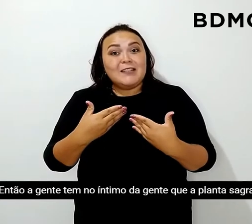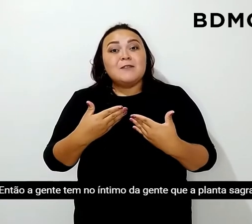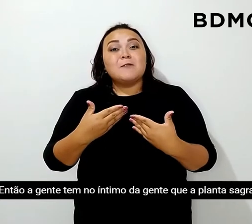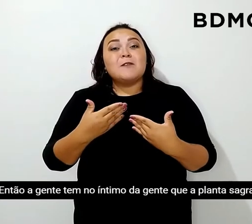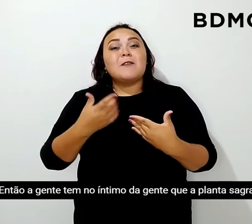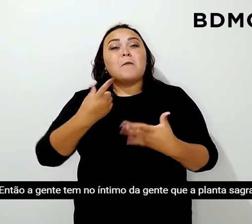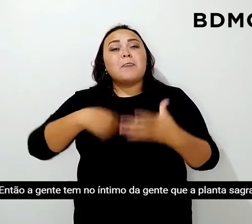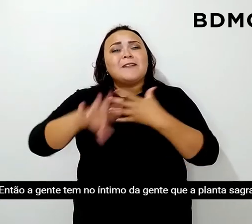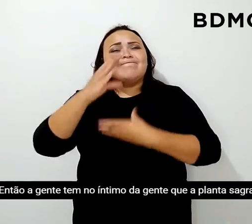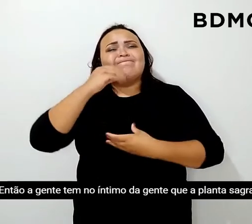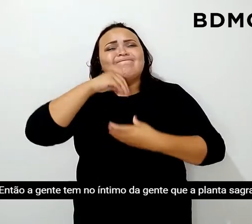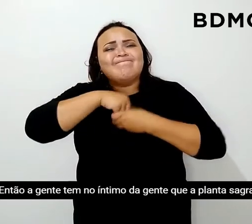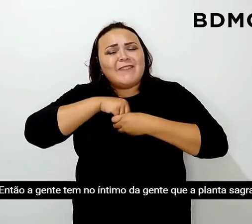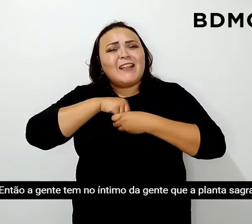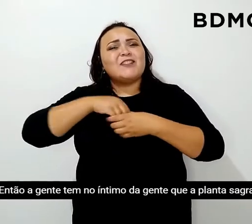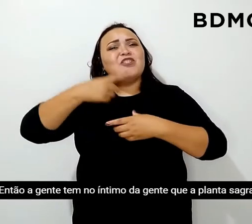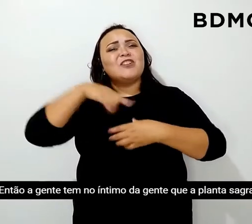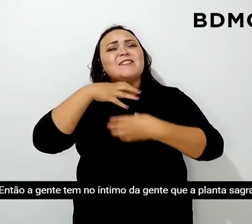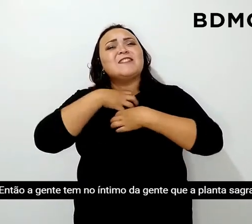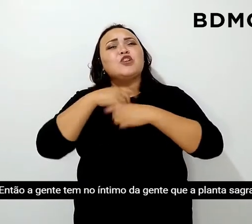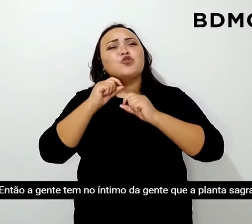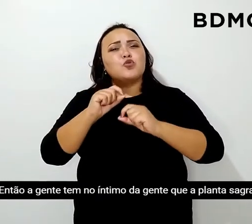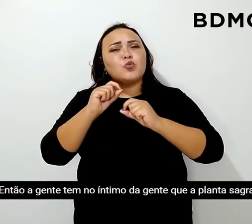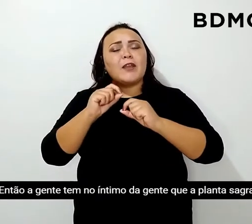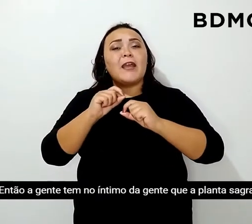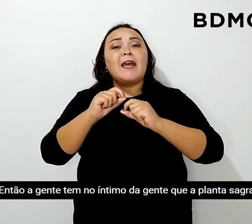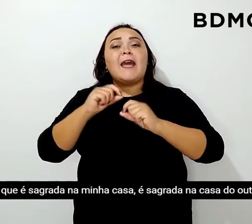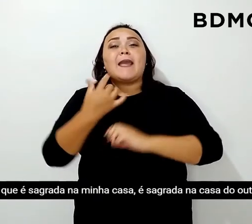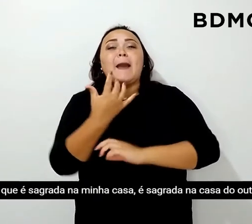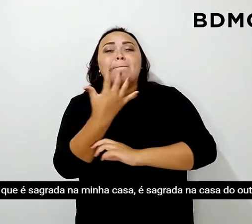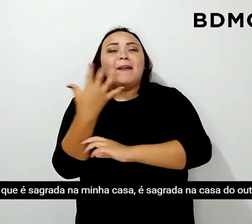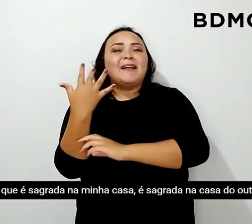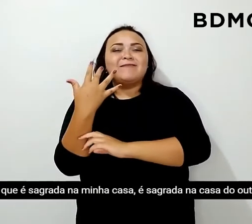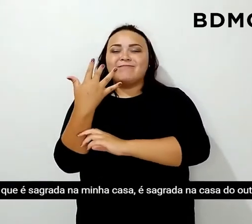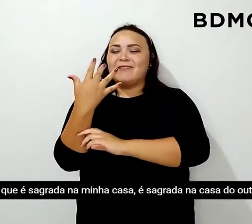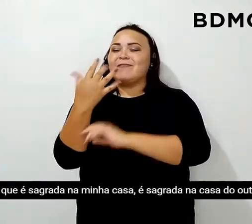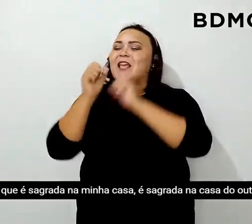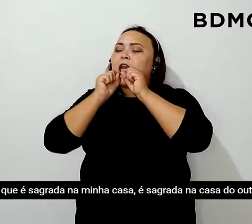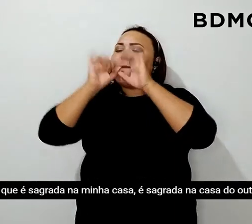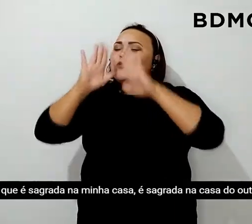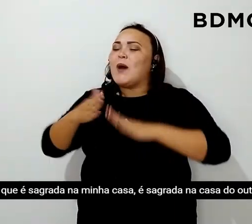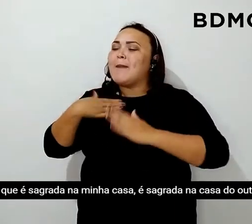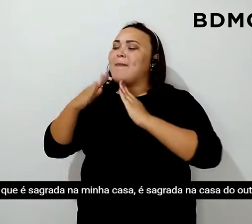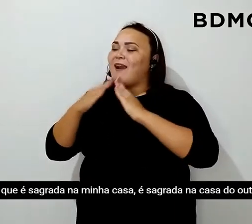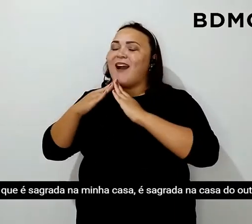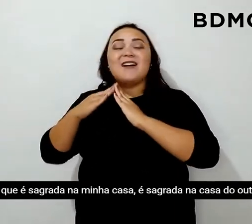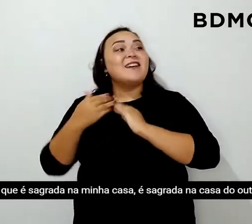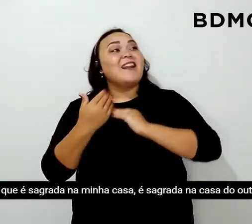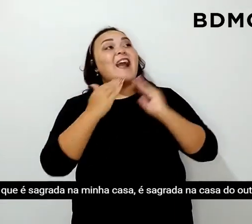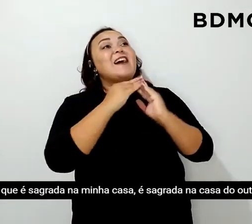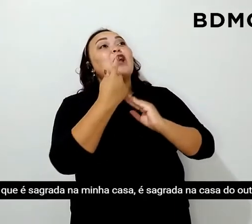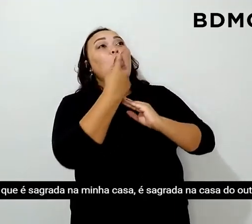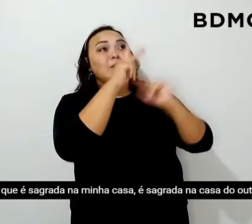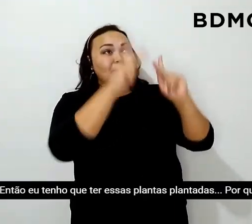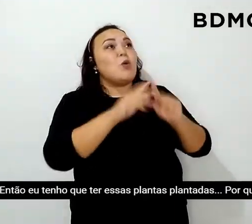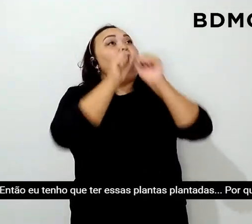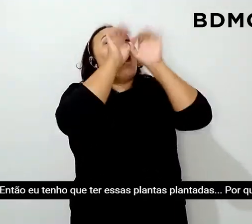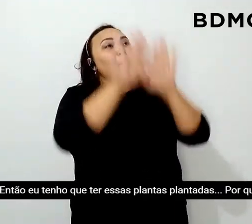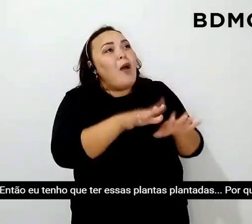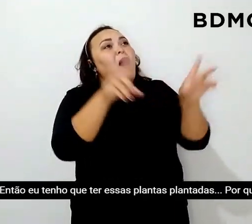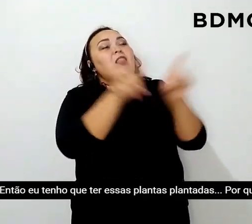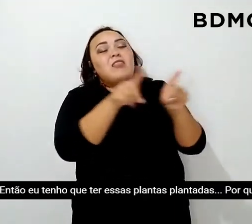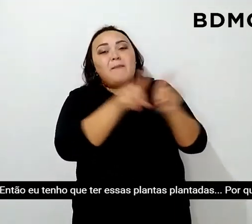tem no íntimo da gente que a planta sagrada que é sagrada na minha casa é sagrada na casa do outro.